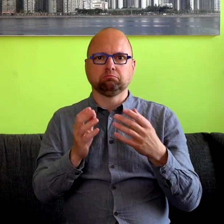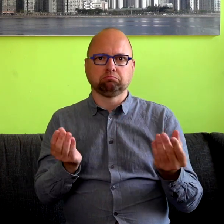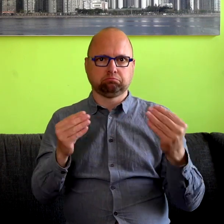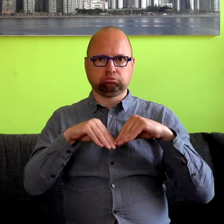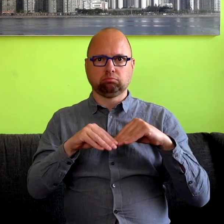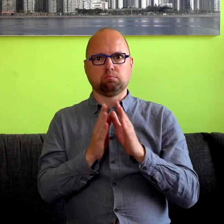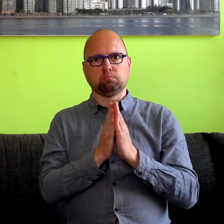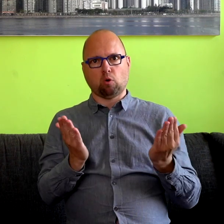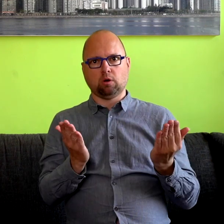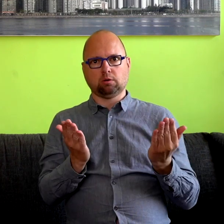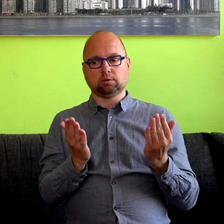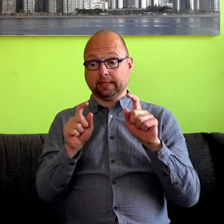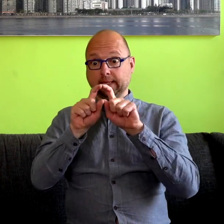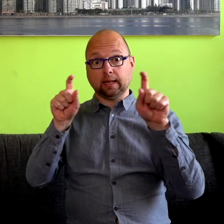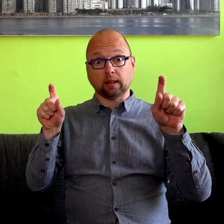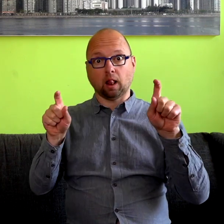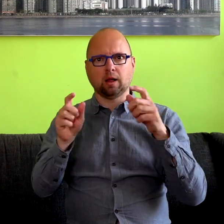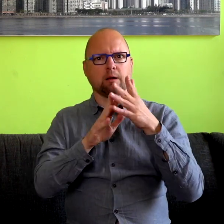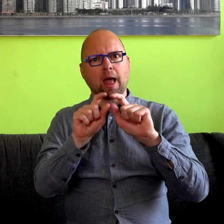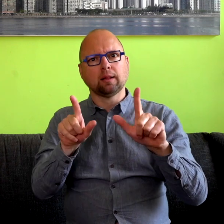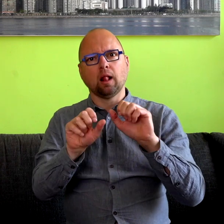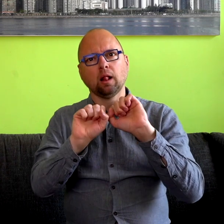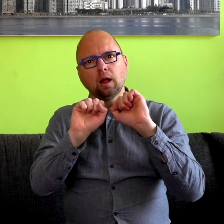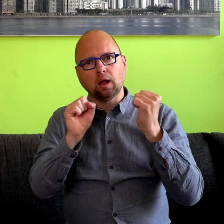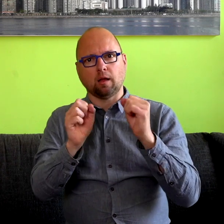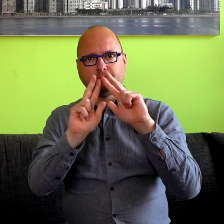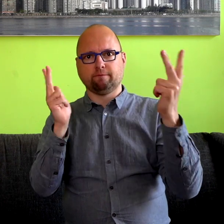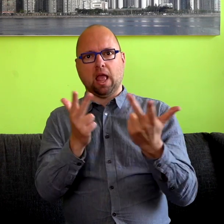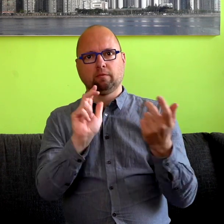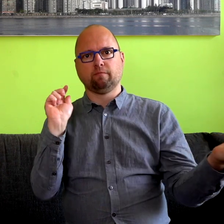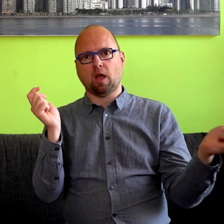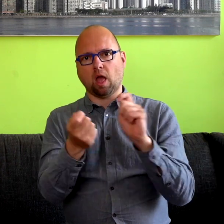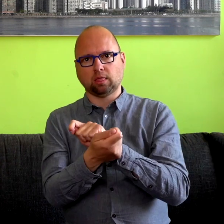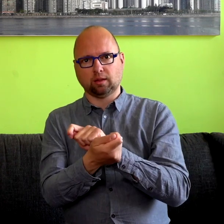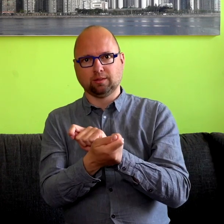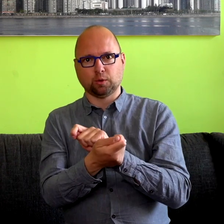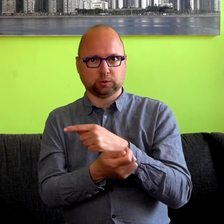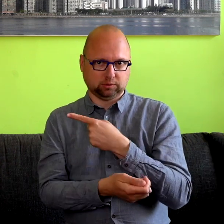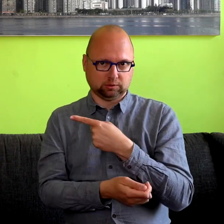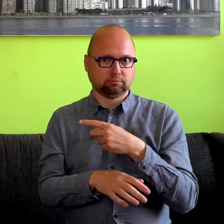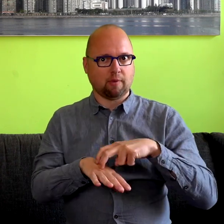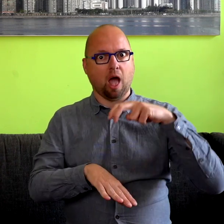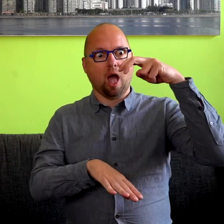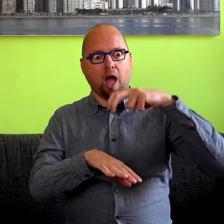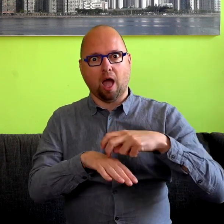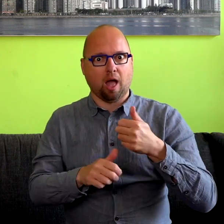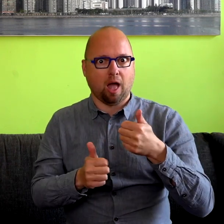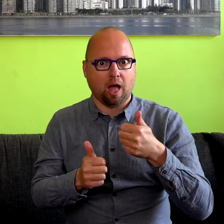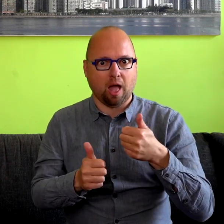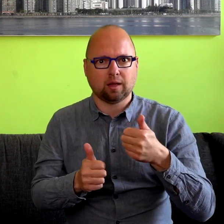de gebarentaal kan de wereld veranderen. Zij was daar buitengewoon enthousiast over. Het is een tweetalig